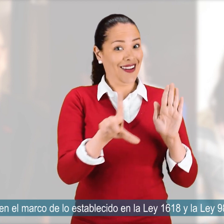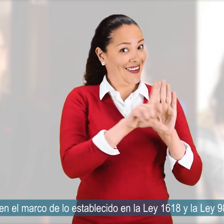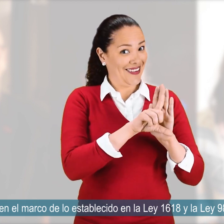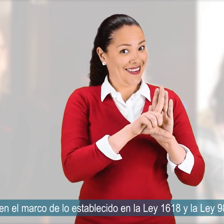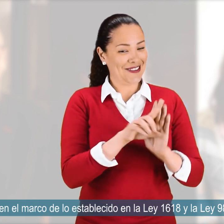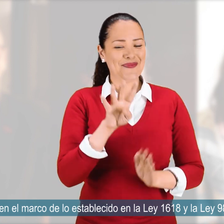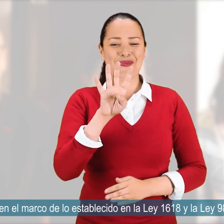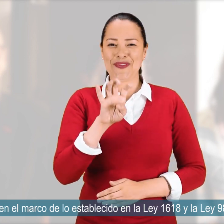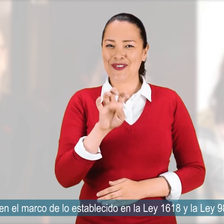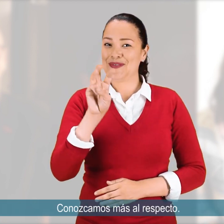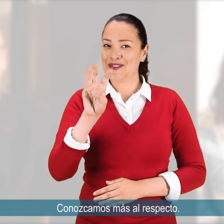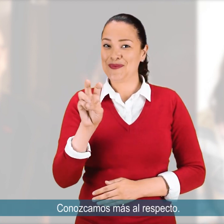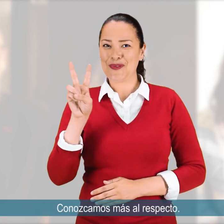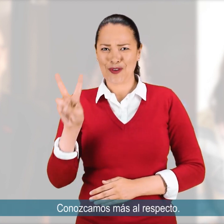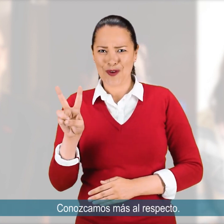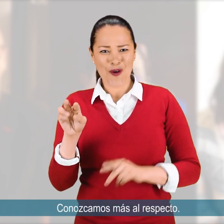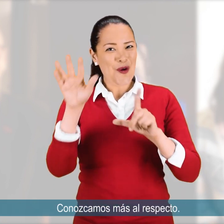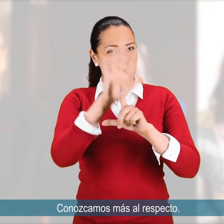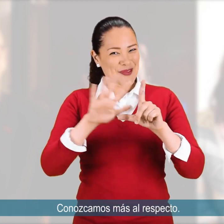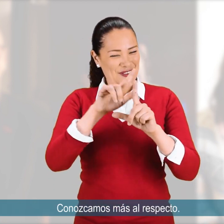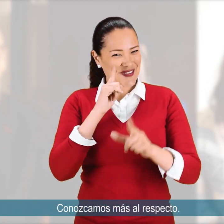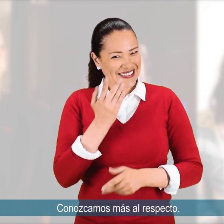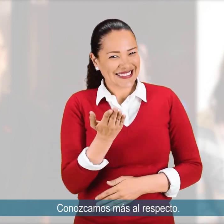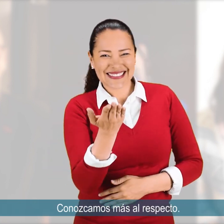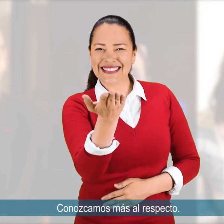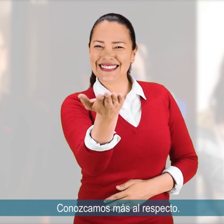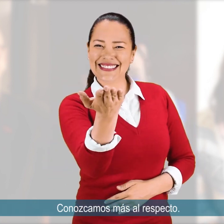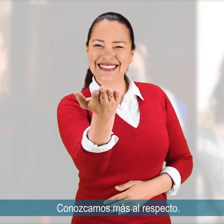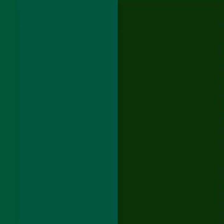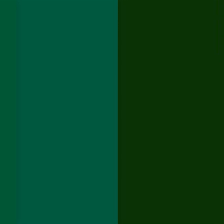Ley 16-18 y la Ley 982, conozcamos más al respecto.